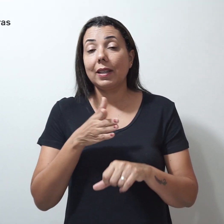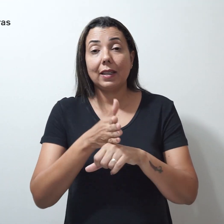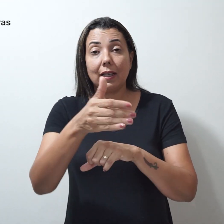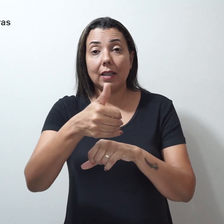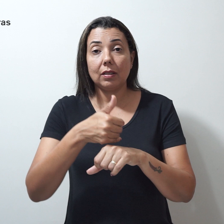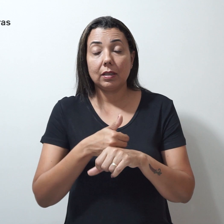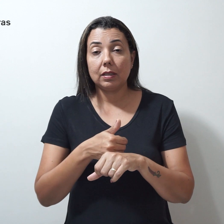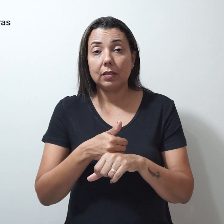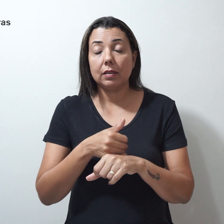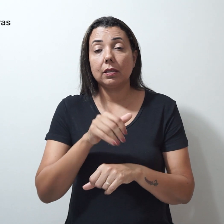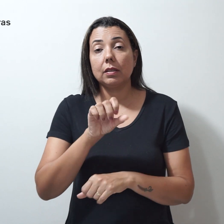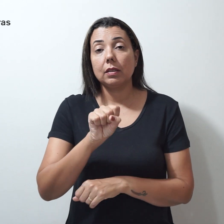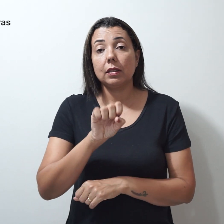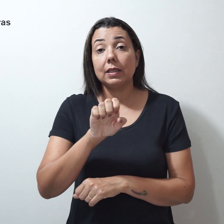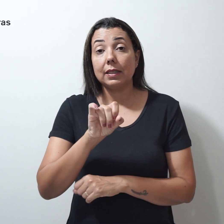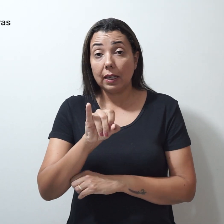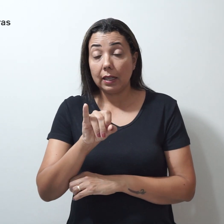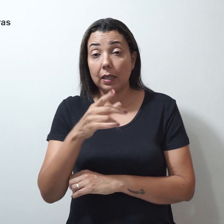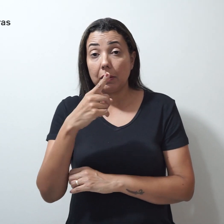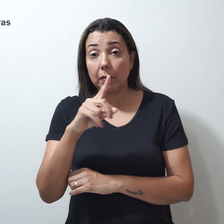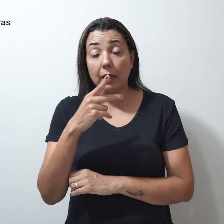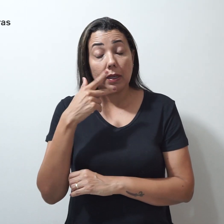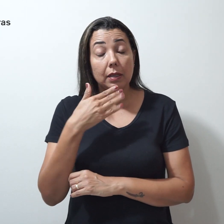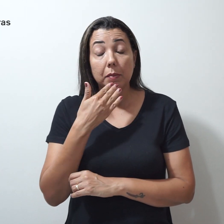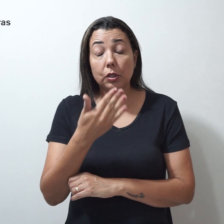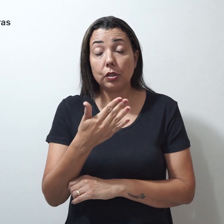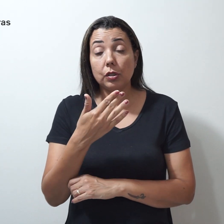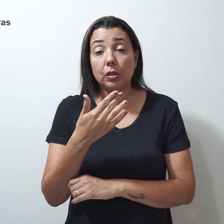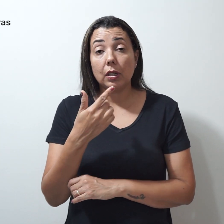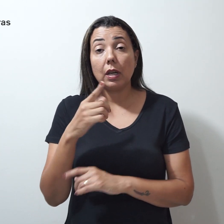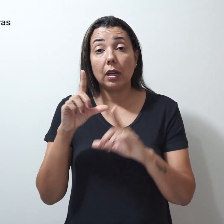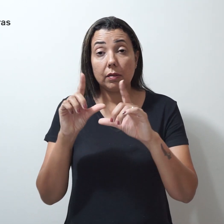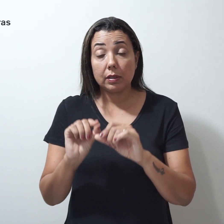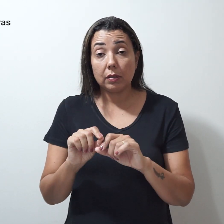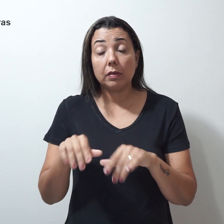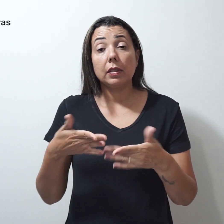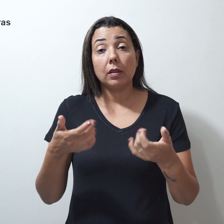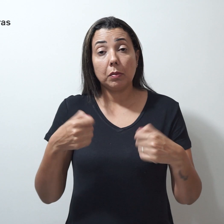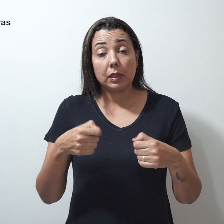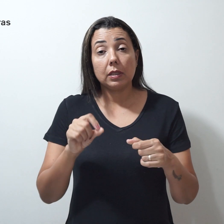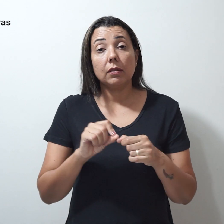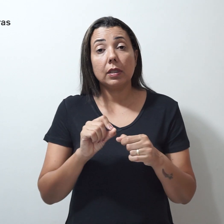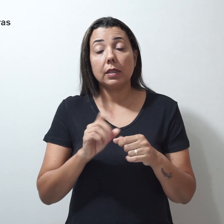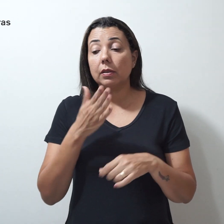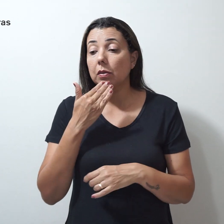SEI para solicitar a revisão. Portanto, deverão fazer via requerimento geral.